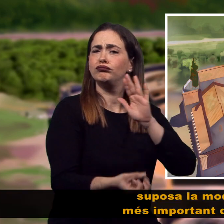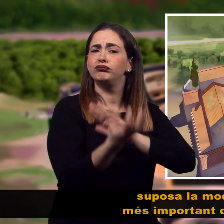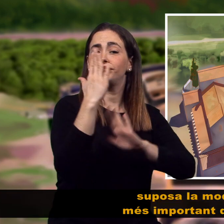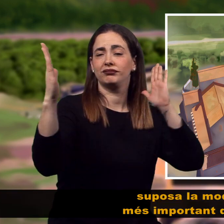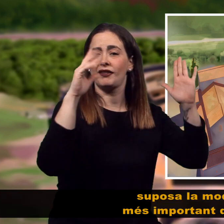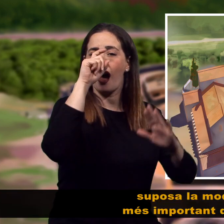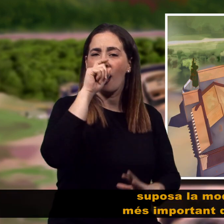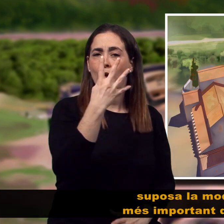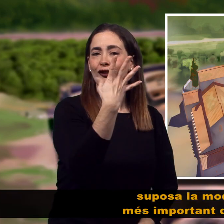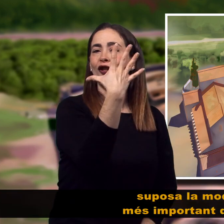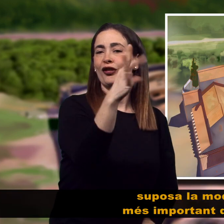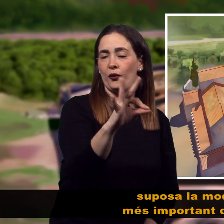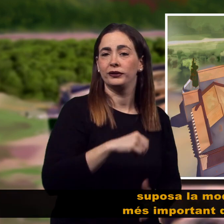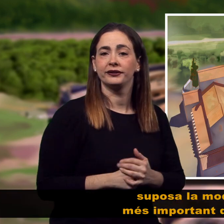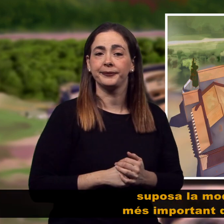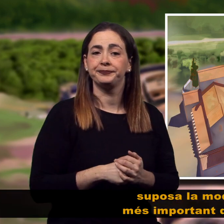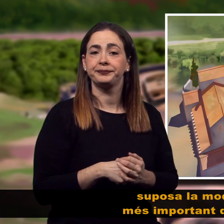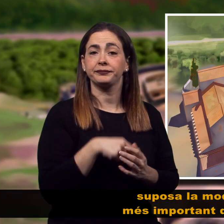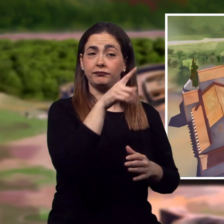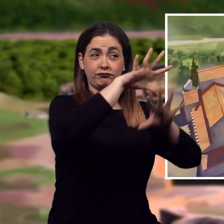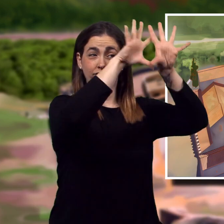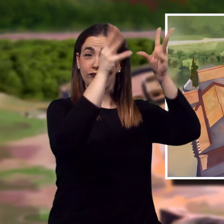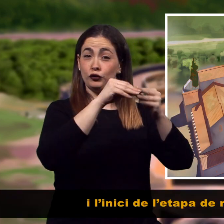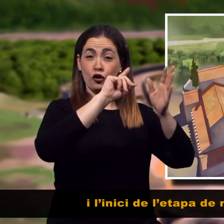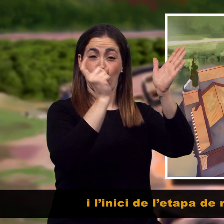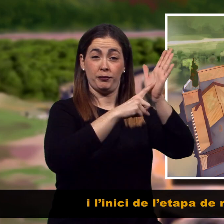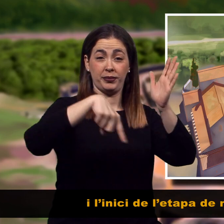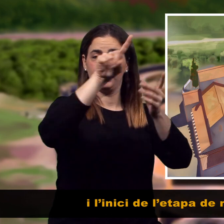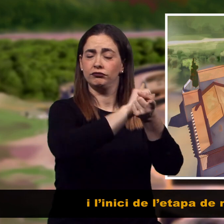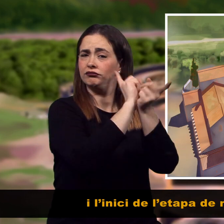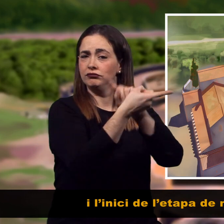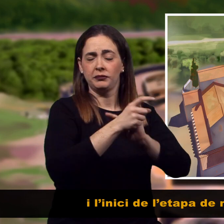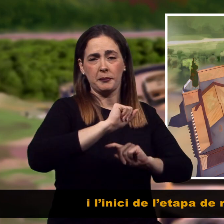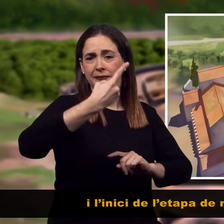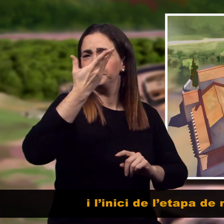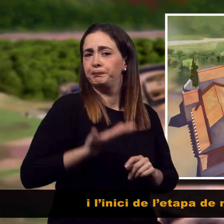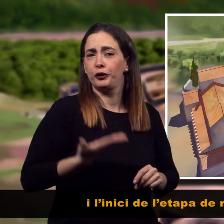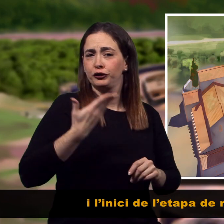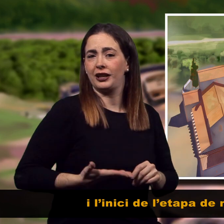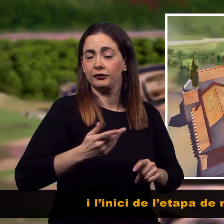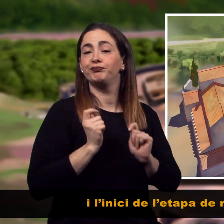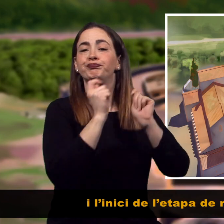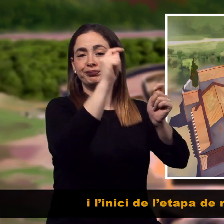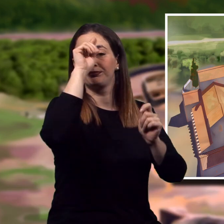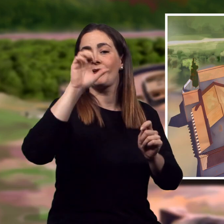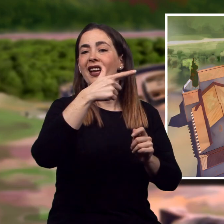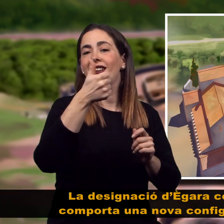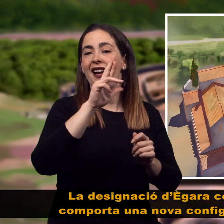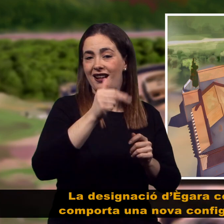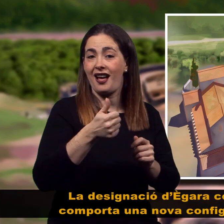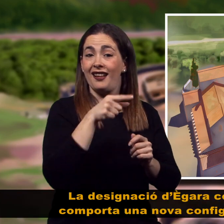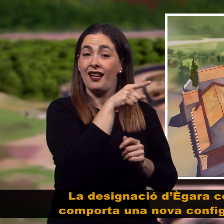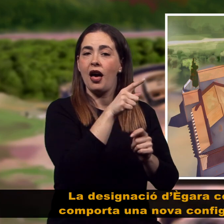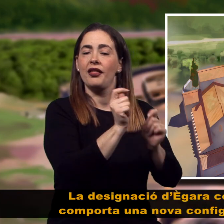modificació més important del conjunt i l'inici de l'etapa de major esplendor. La designació d'Ègara, com a seu